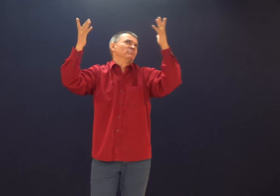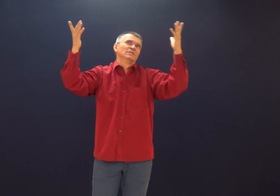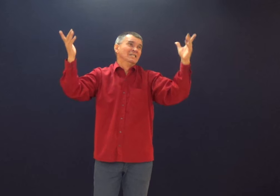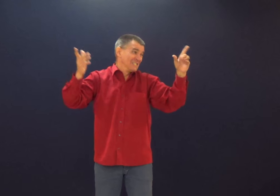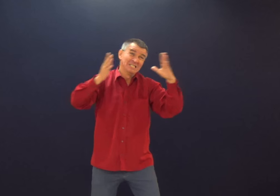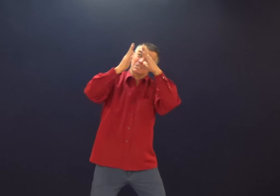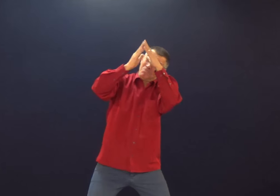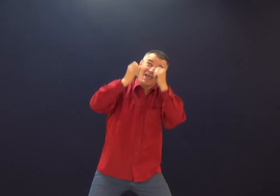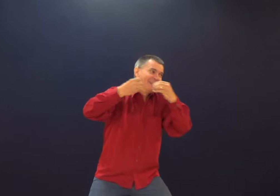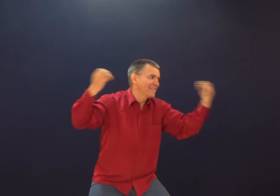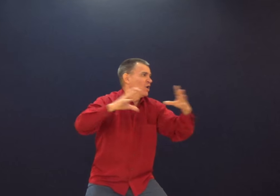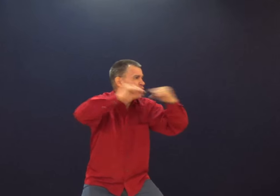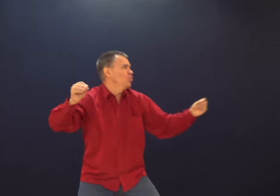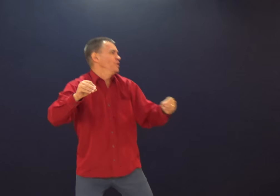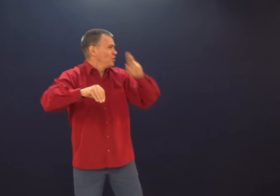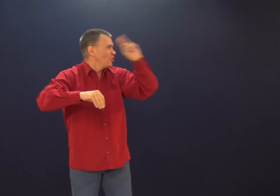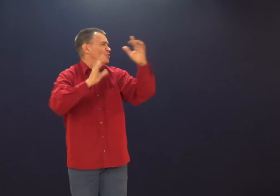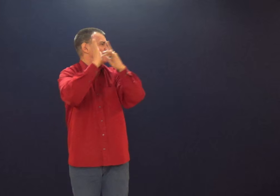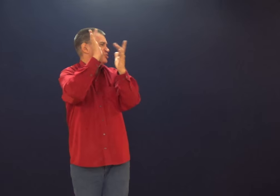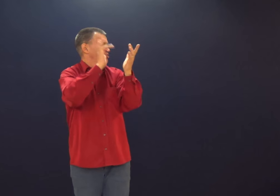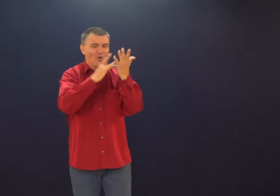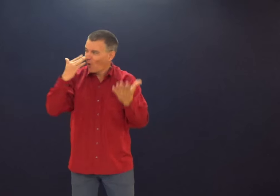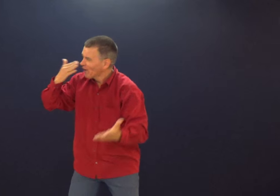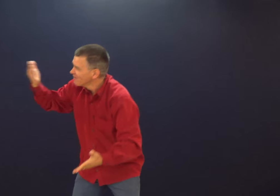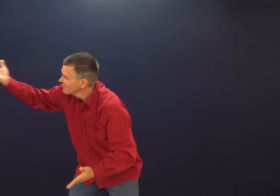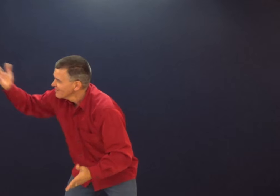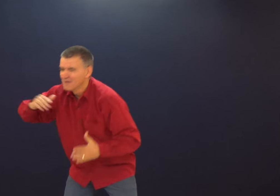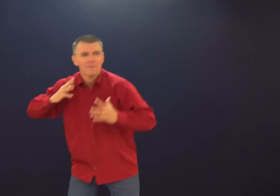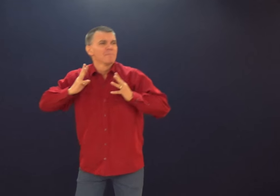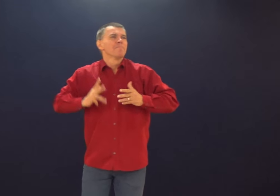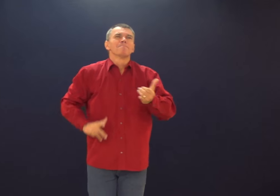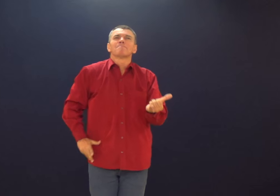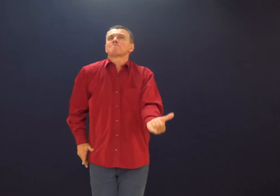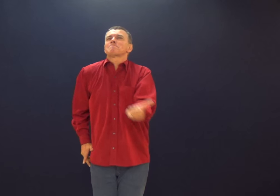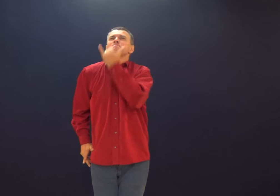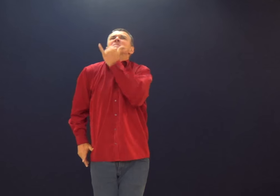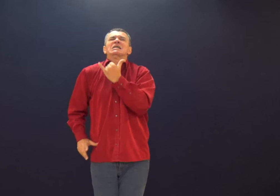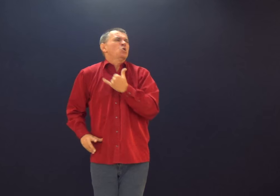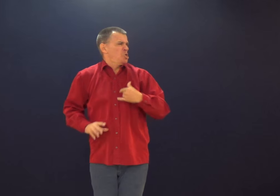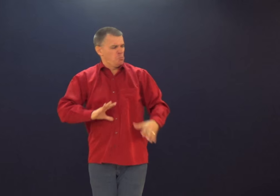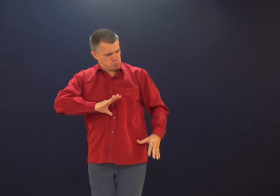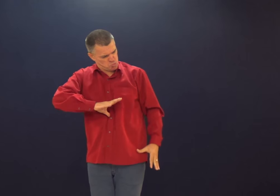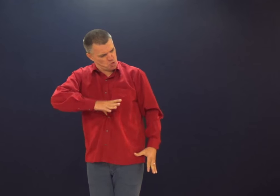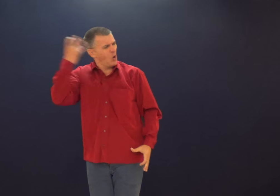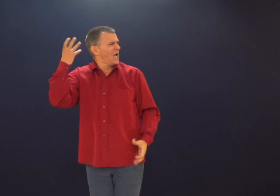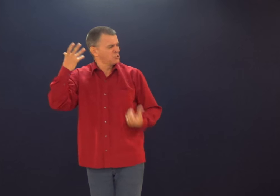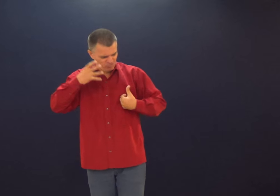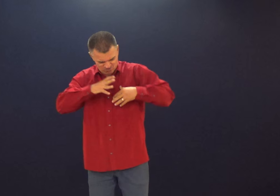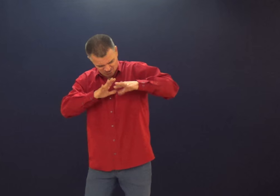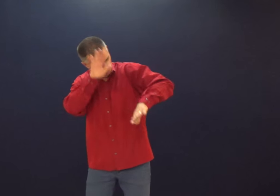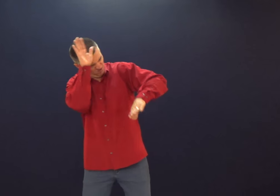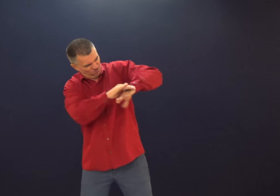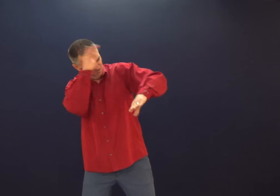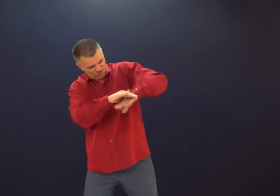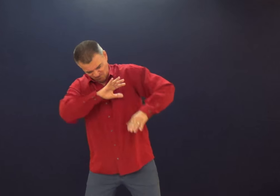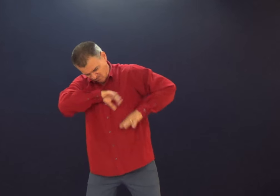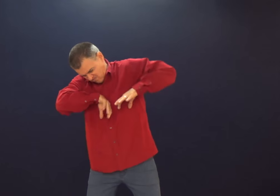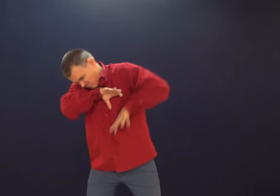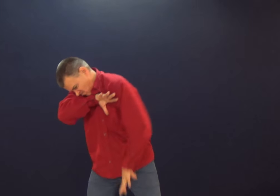Nossa, Jesus, olha, peça cura. Porque você é pecador, com certeza